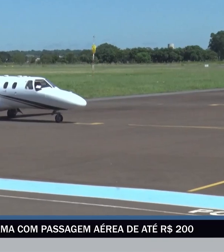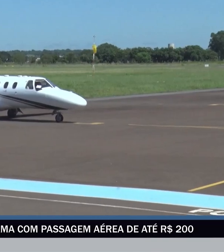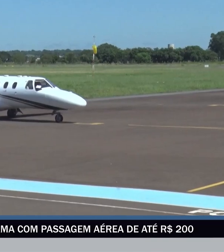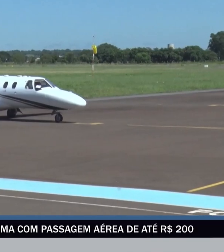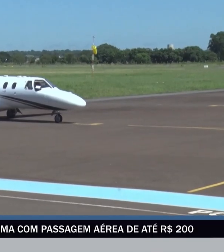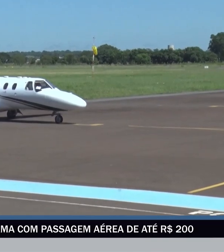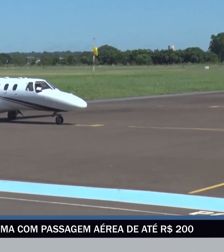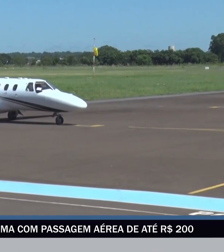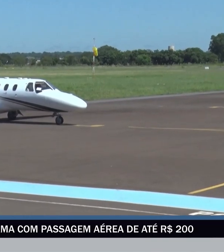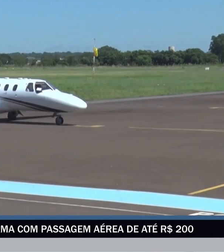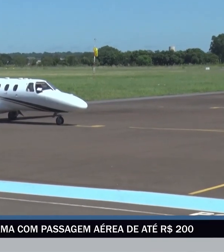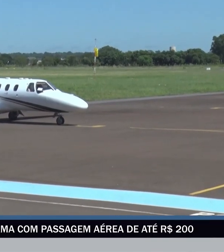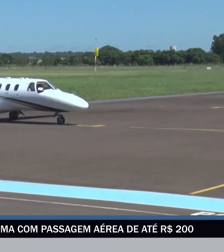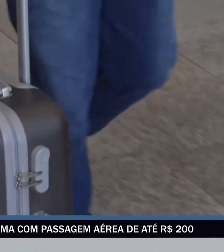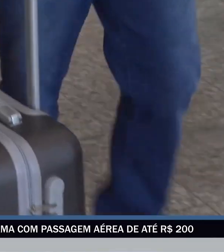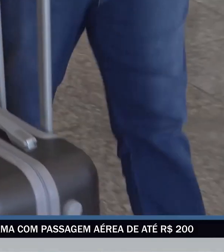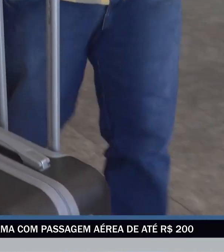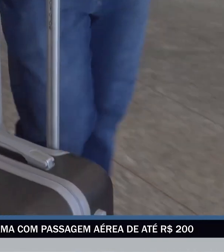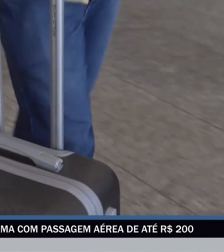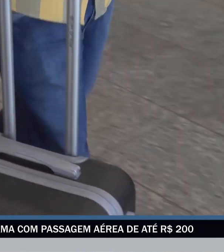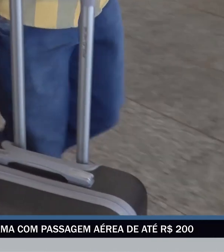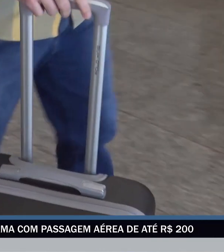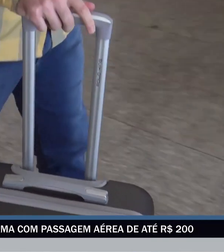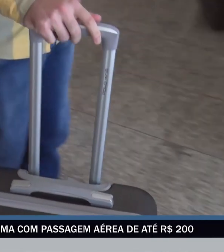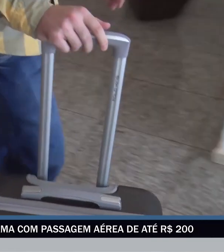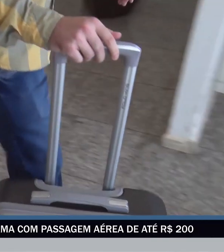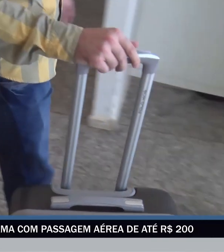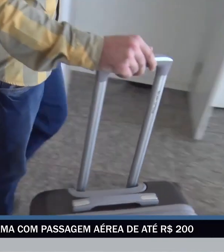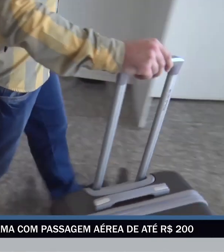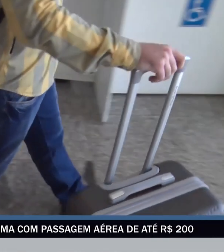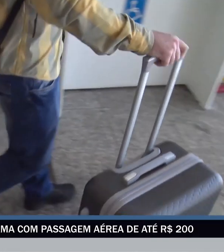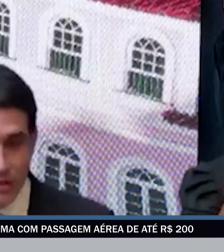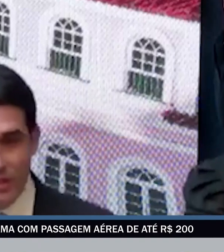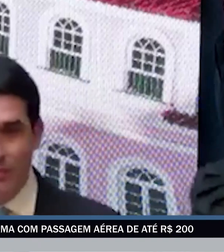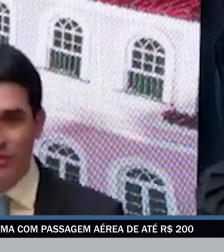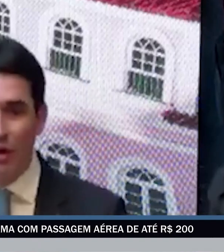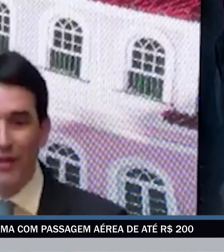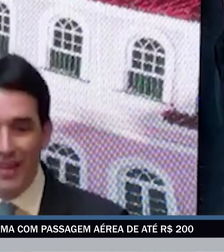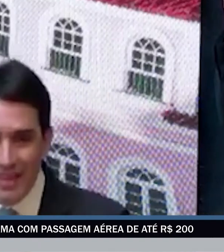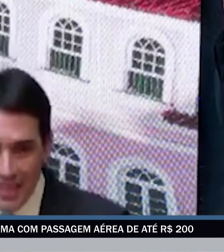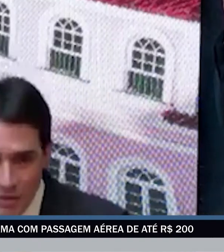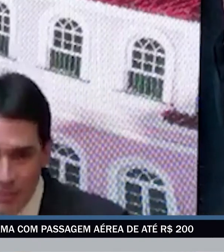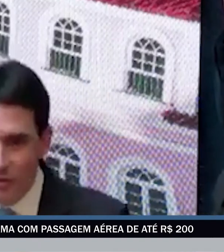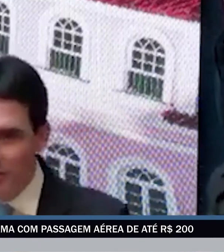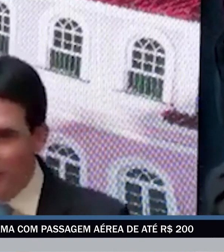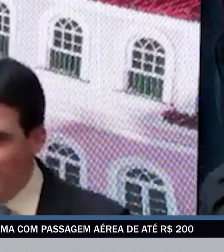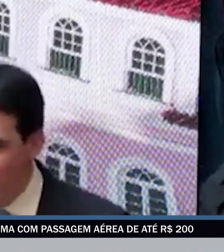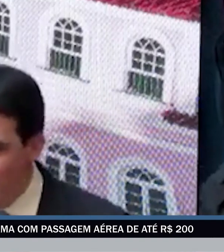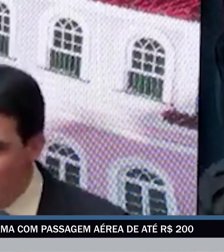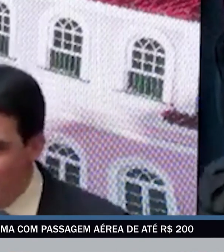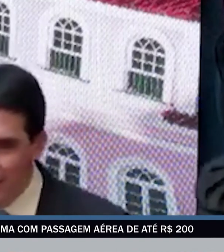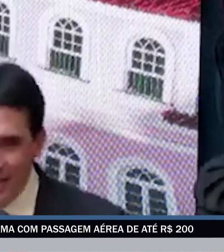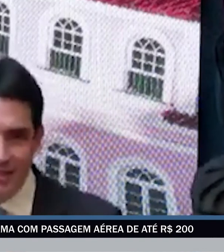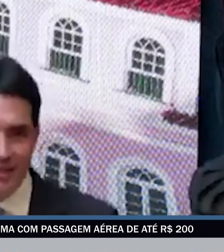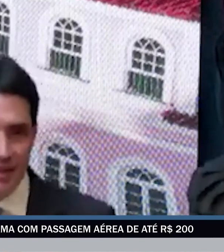mais acessível a grupos específicos. Segundo o ministro de Portos e Aeroportos, Silvio Costa Filho, o programa